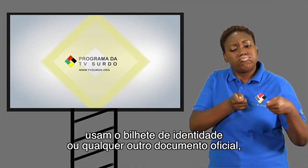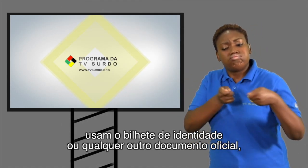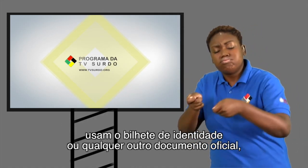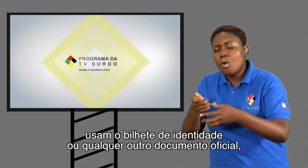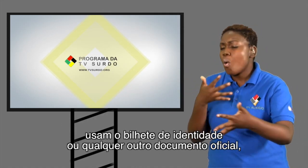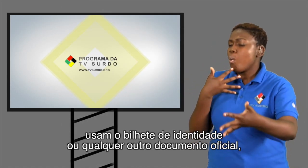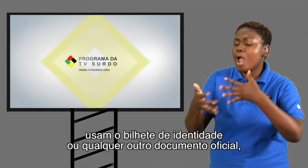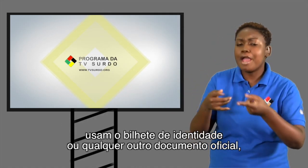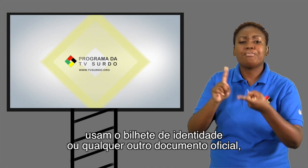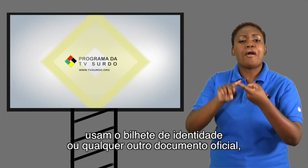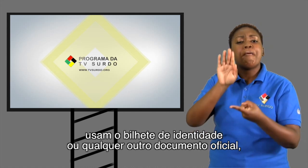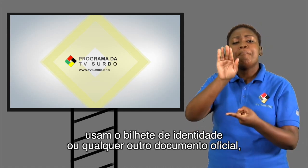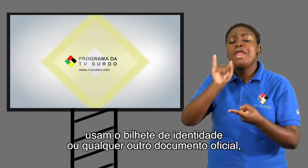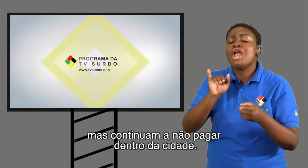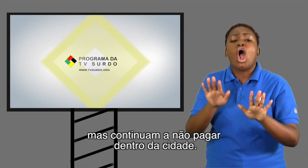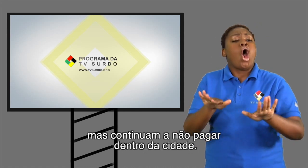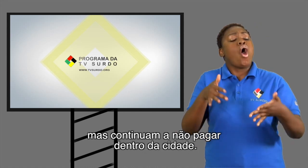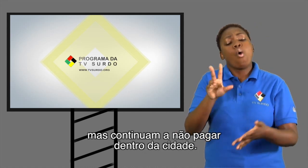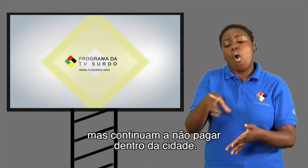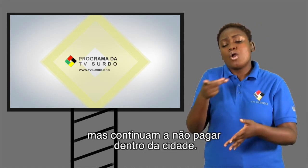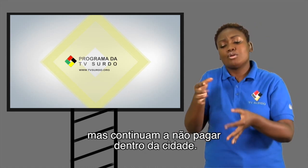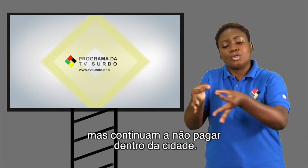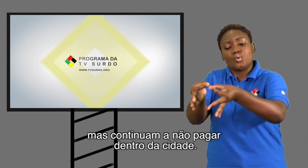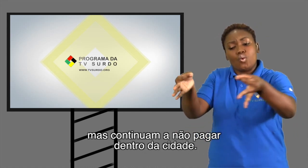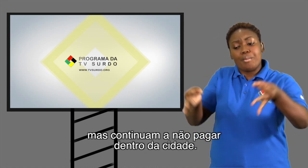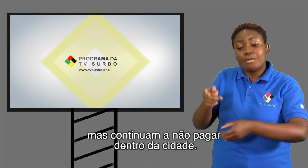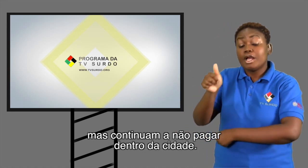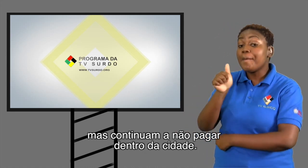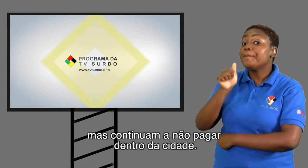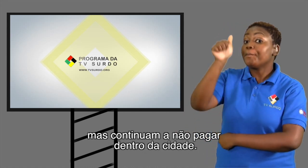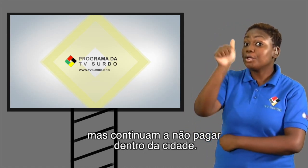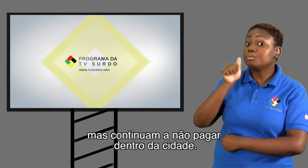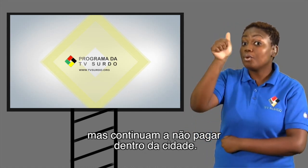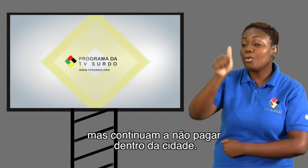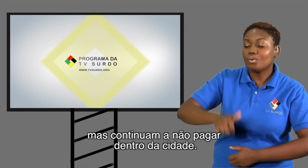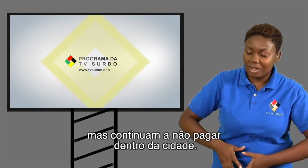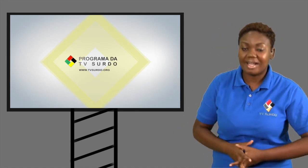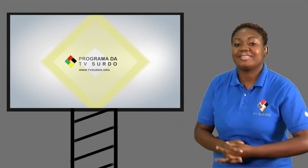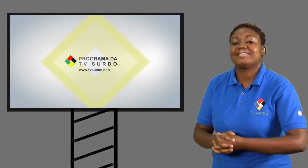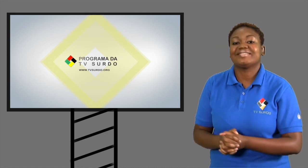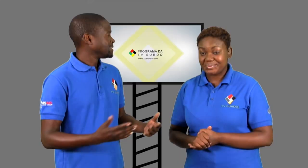ou qualquer outro documento oficial, mas continuam a não pagar dentro da cidade.